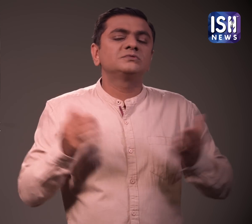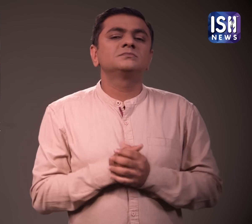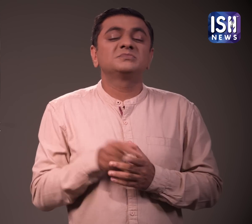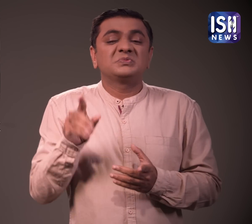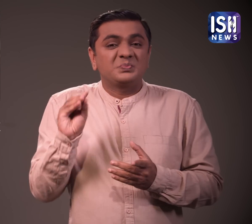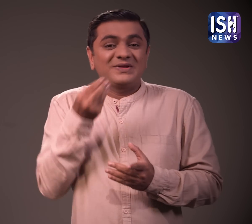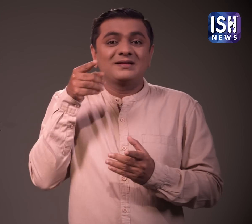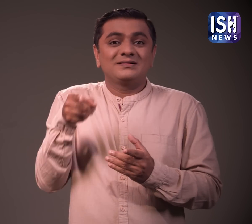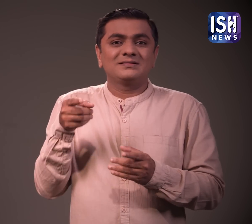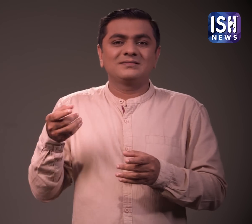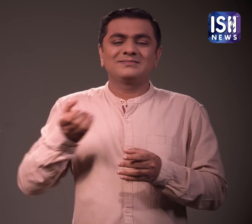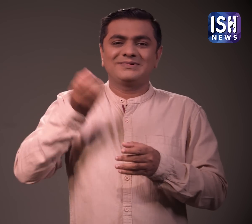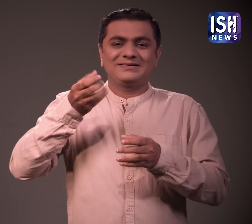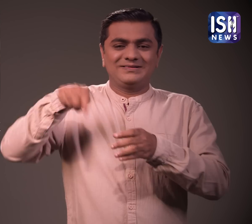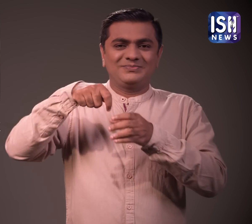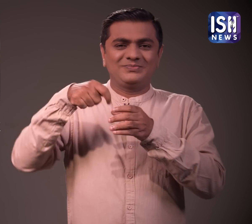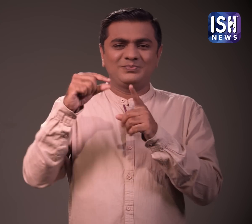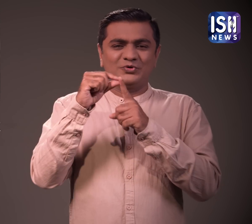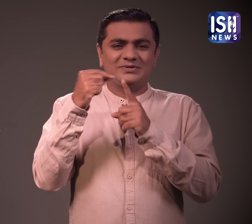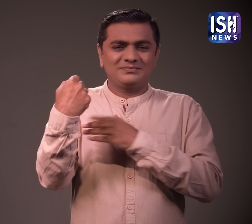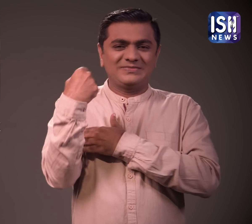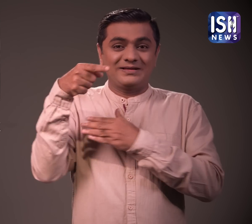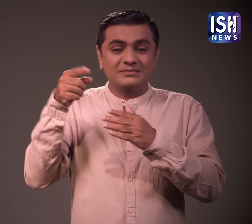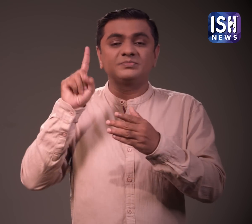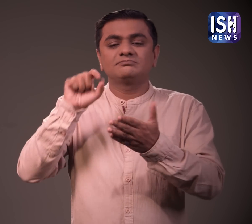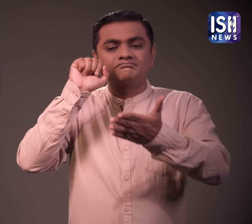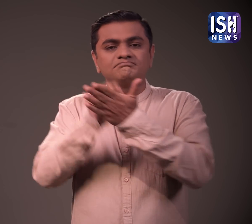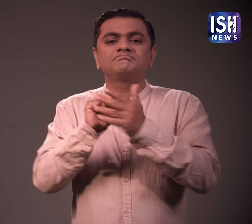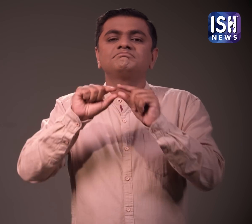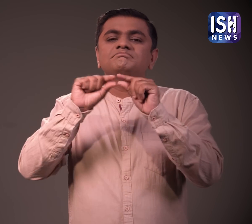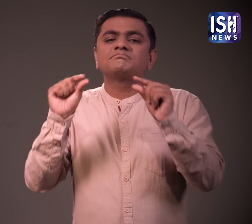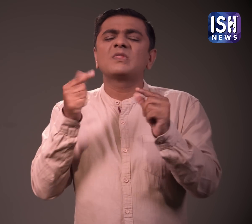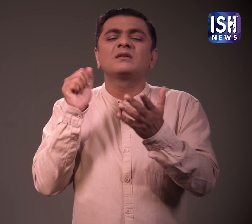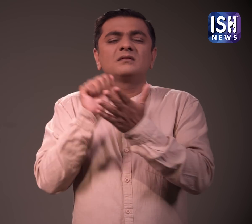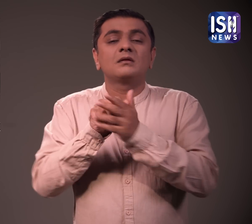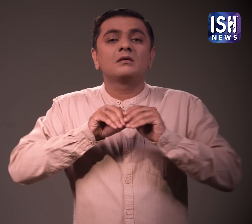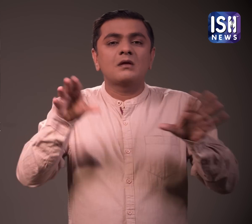इसलिए ये सुझाव दिया गया कि प्रोटीन शेक पर भी चेदावनी चापी जानी चाहिए